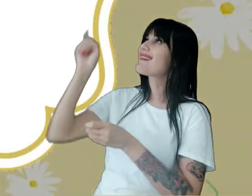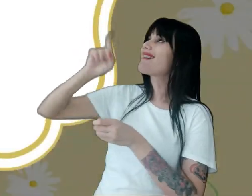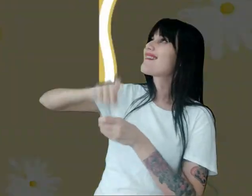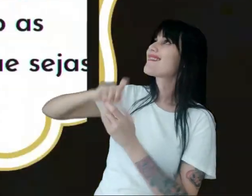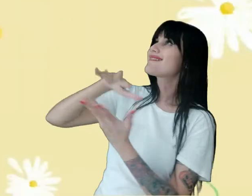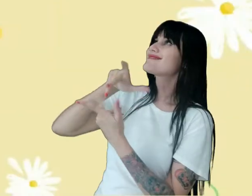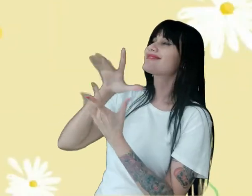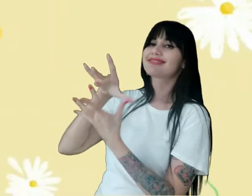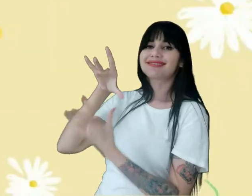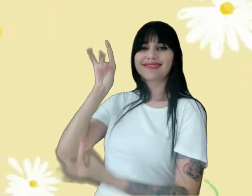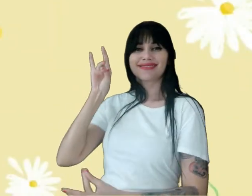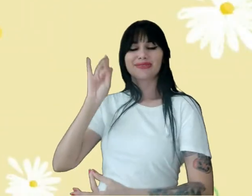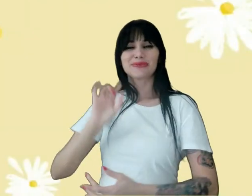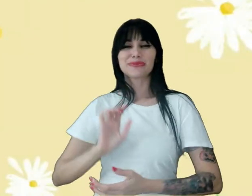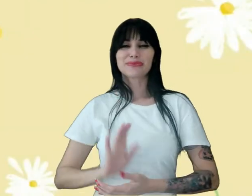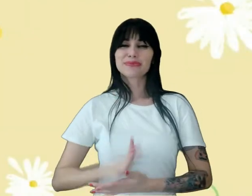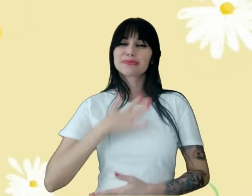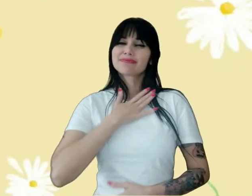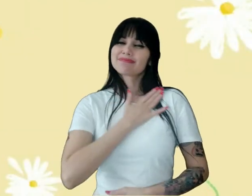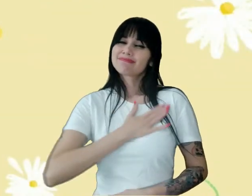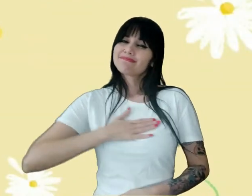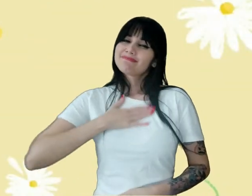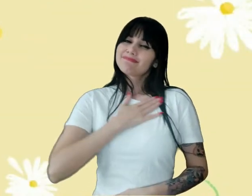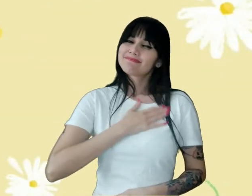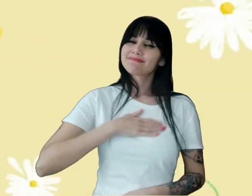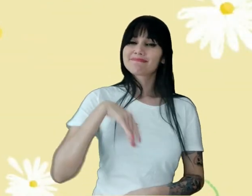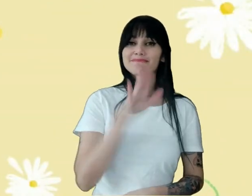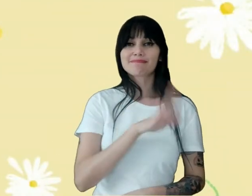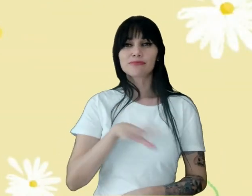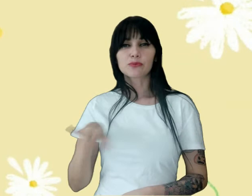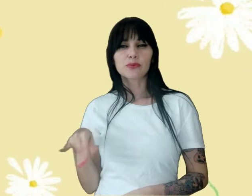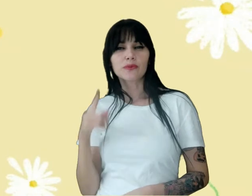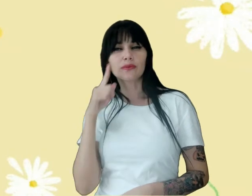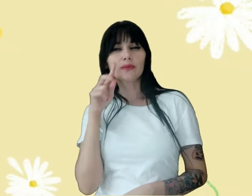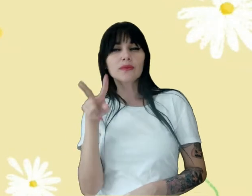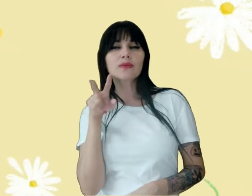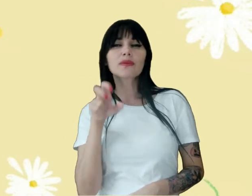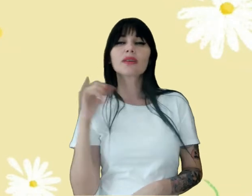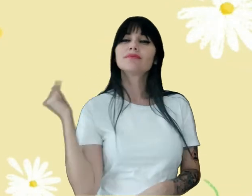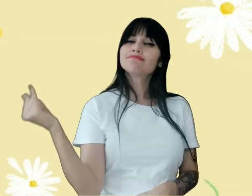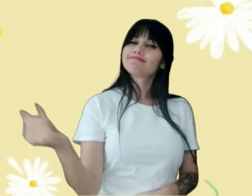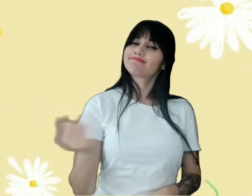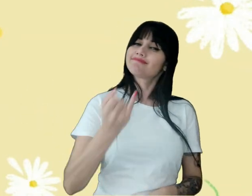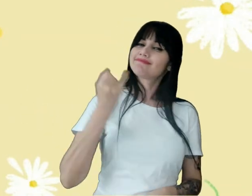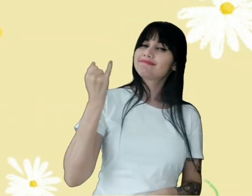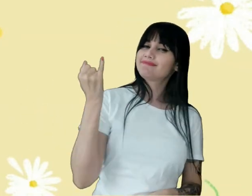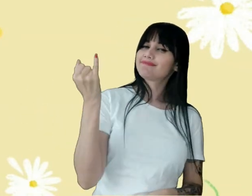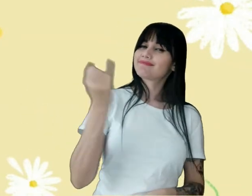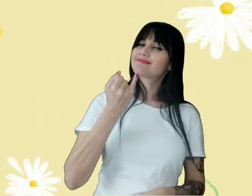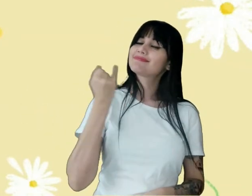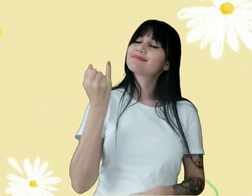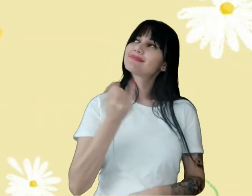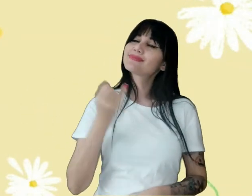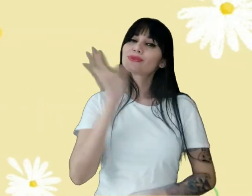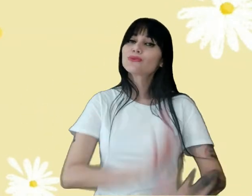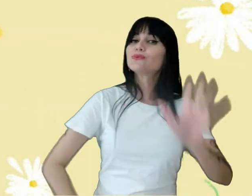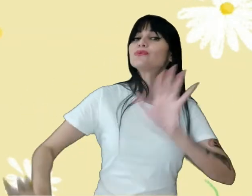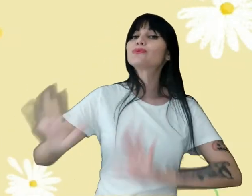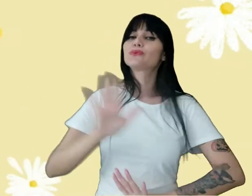Querida criança Vimos a importância De cuidar do nosso